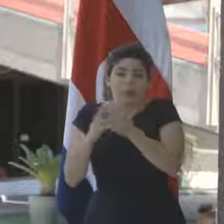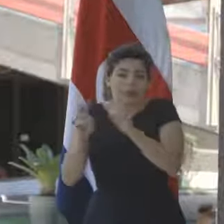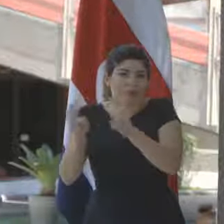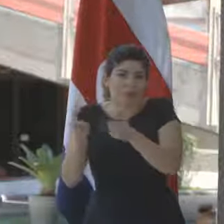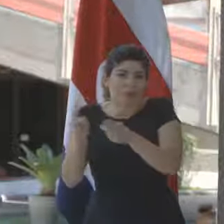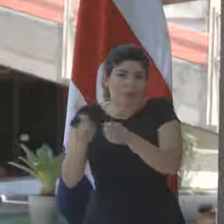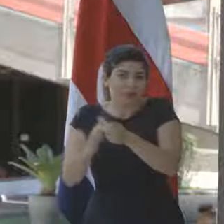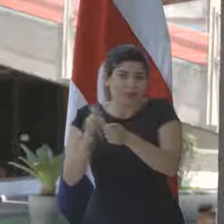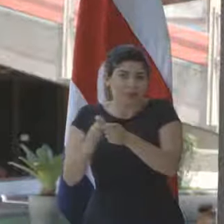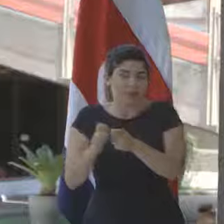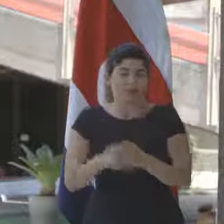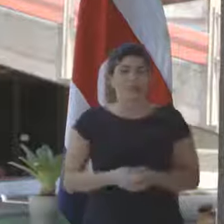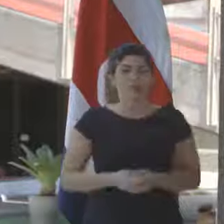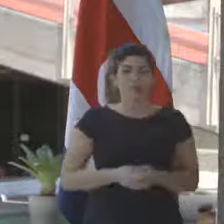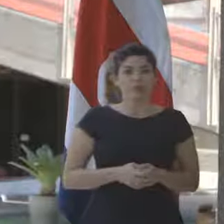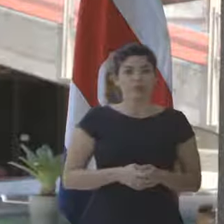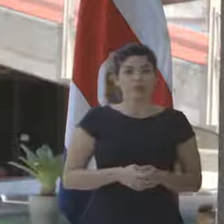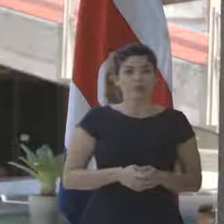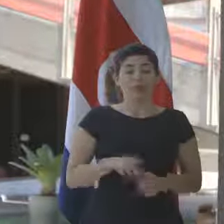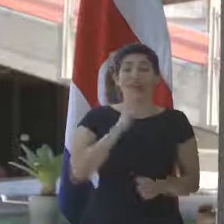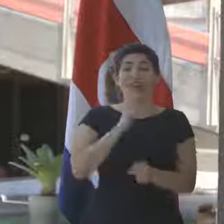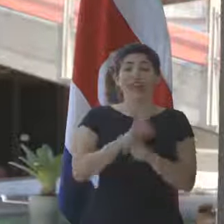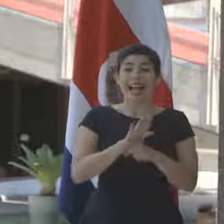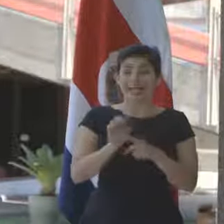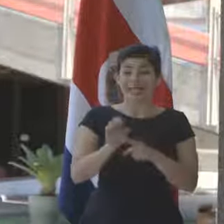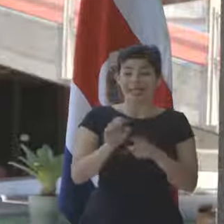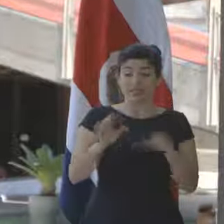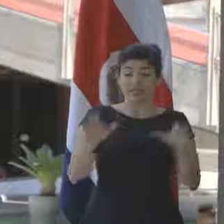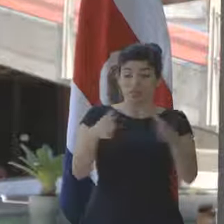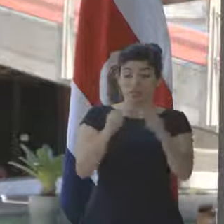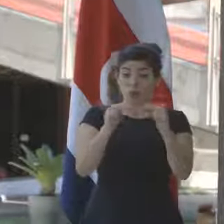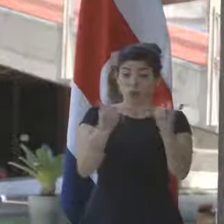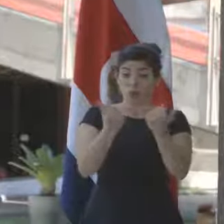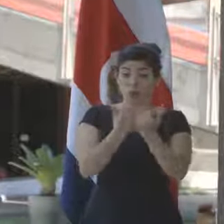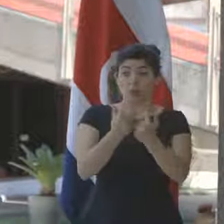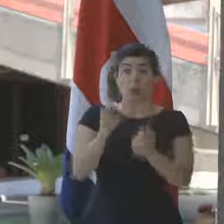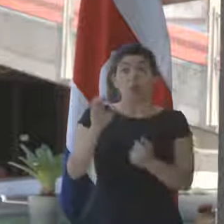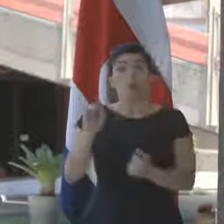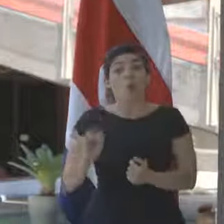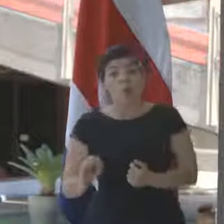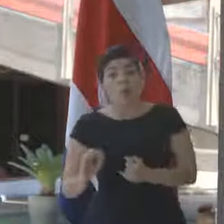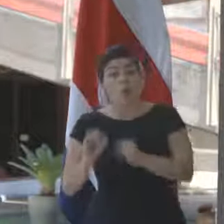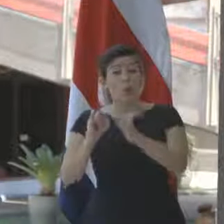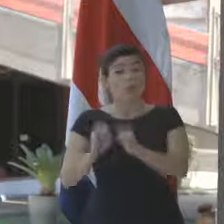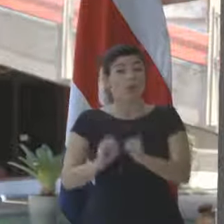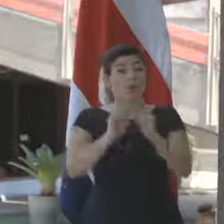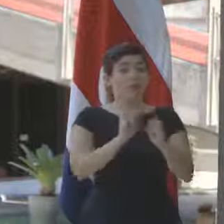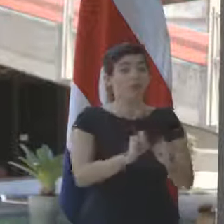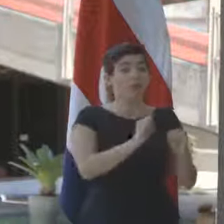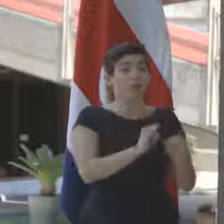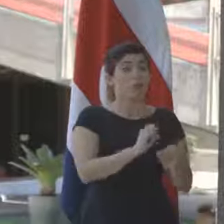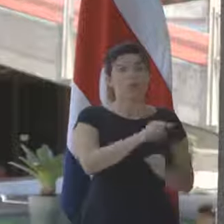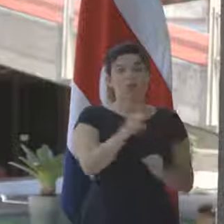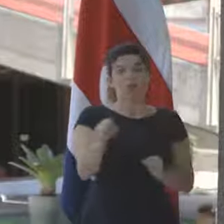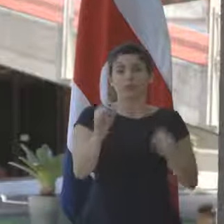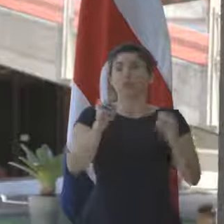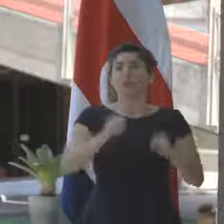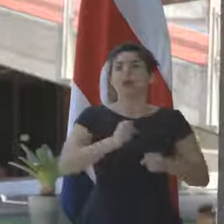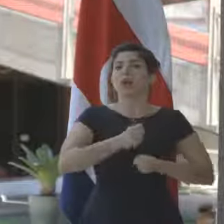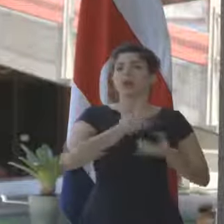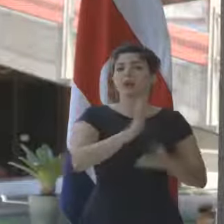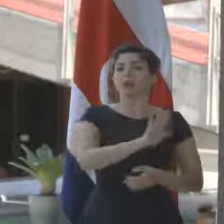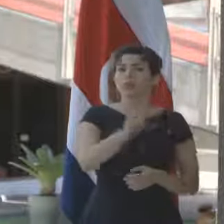específico. Los garantes como grupo o como individuos podrán emitir